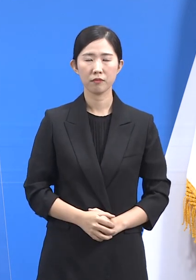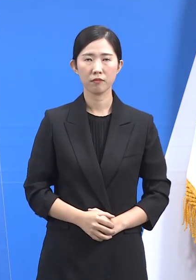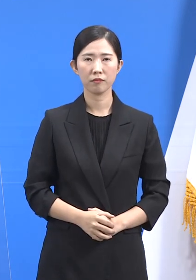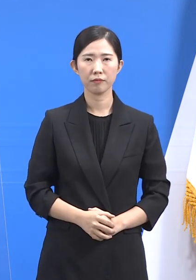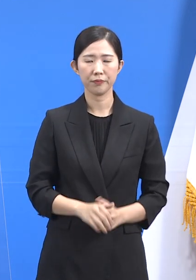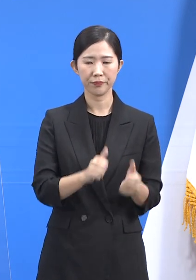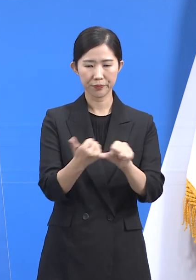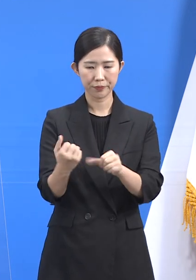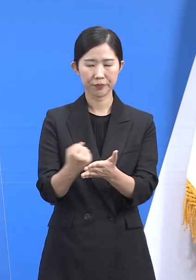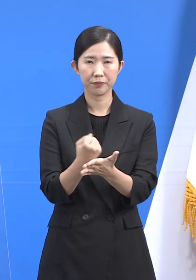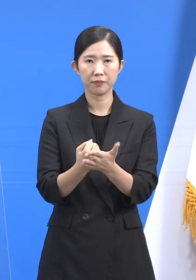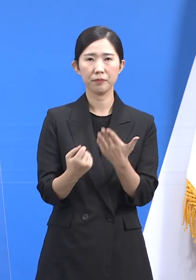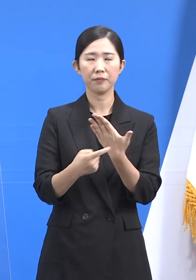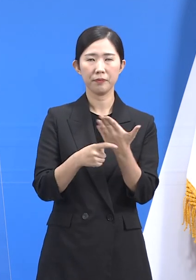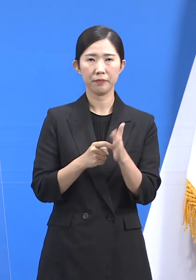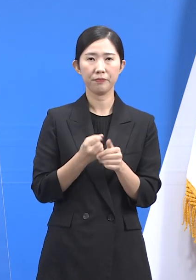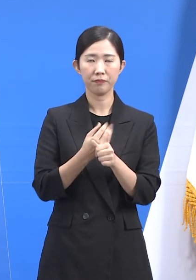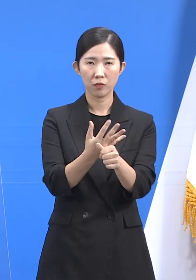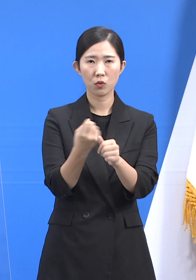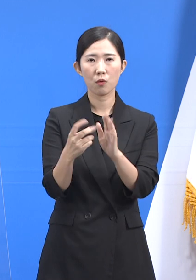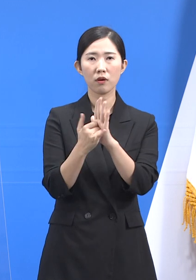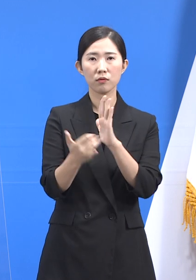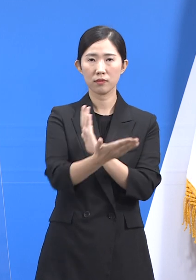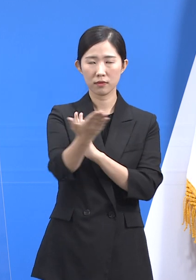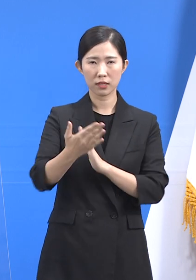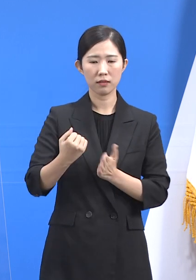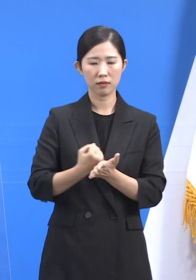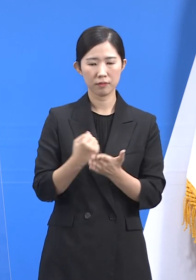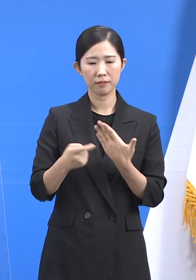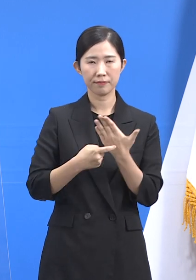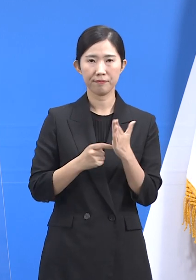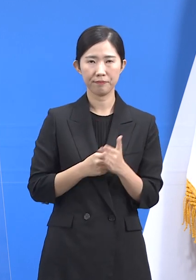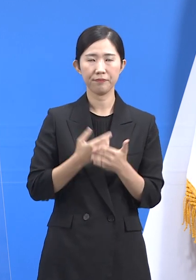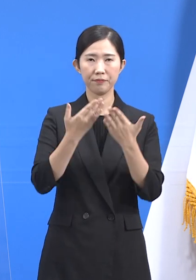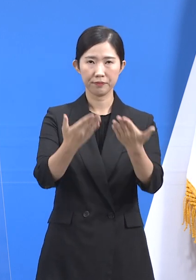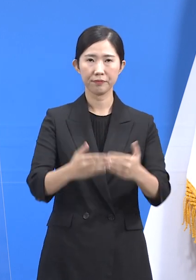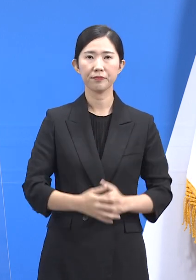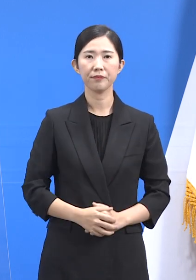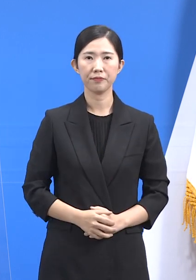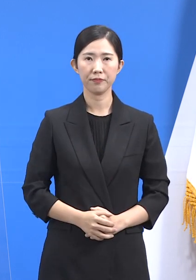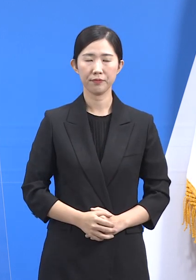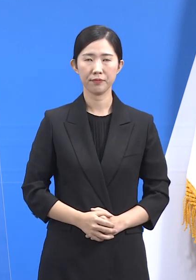상가 고민의 명복을 빌며 유가족분들께 깊은 애도의 말씀을 드립니다.